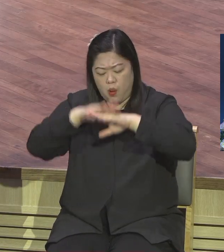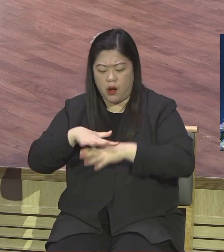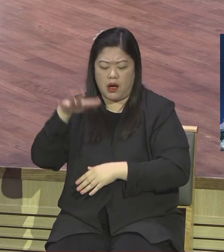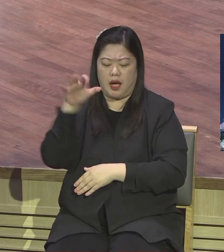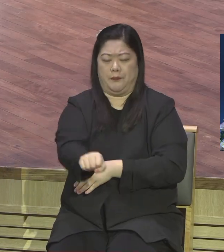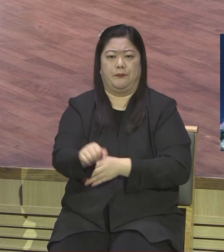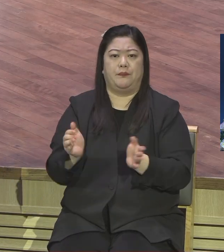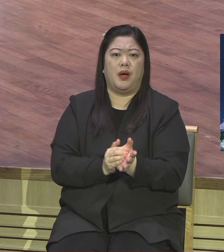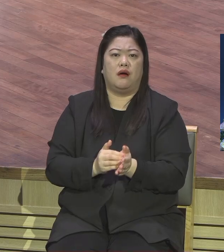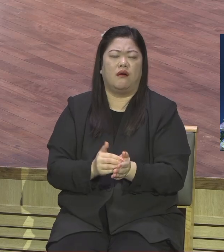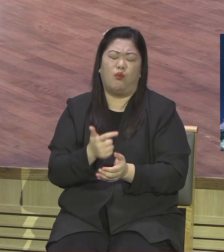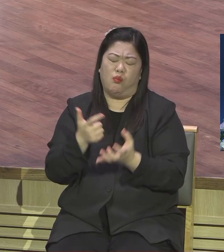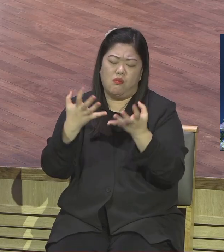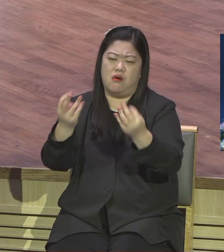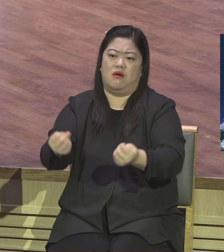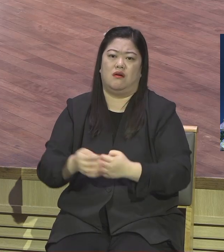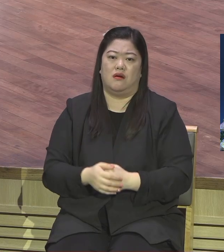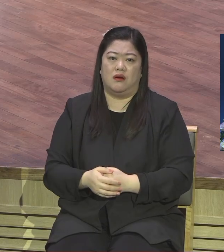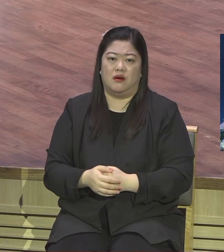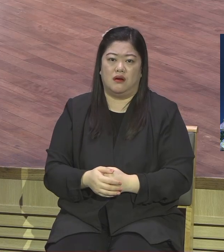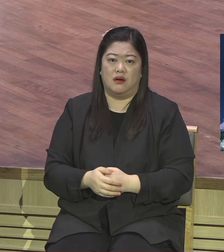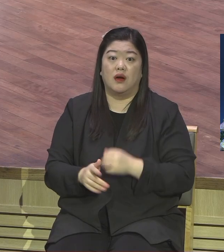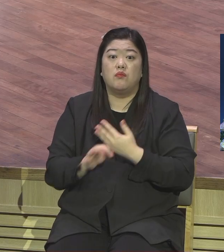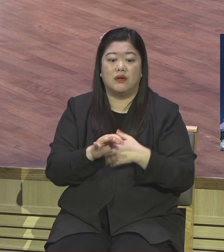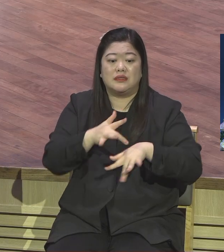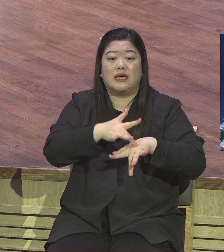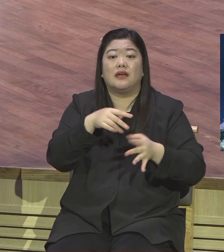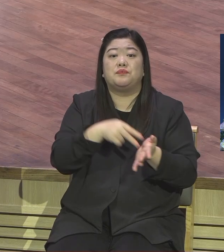사단이 박수를 치고 있습니다. 기독교를 전화하고 있습니다.